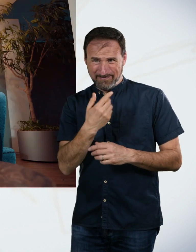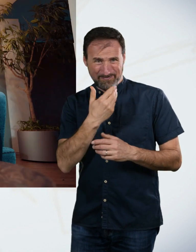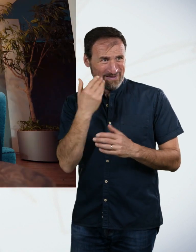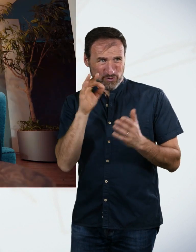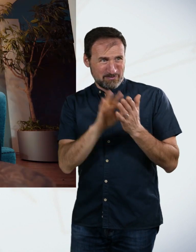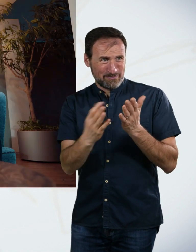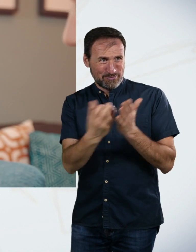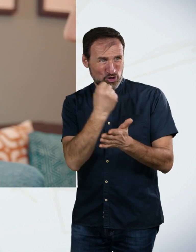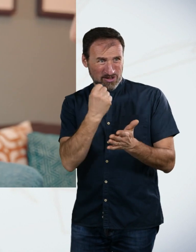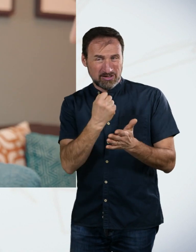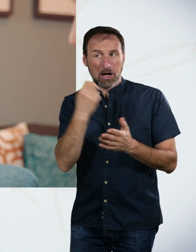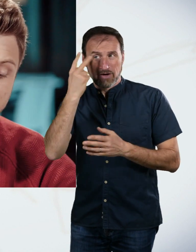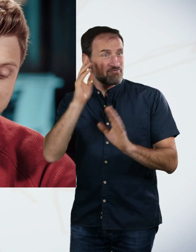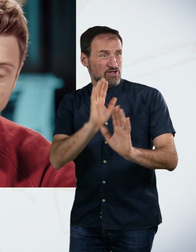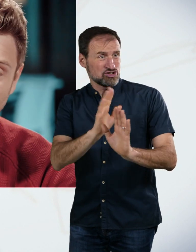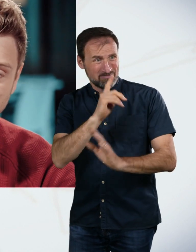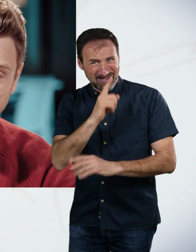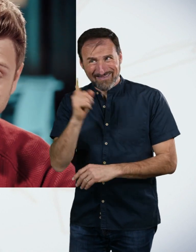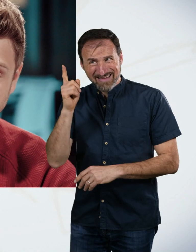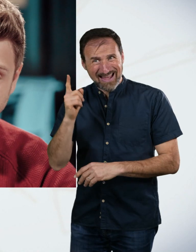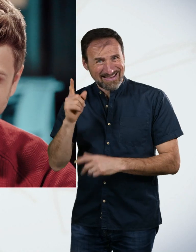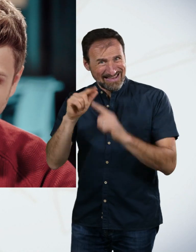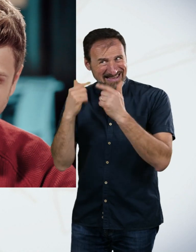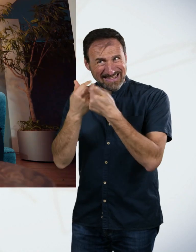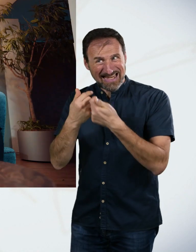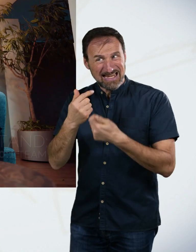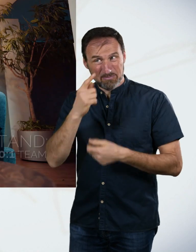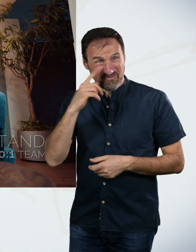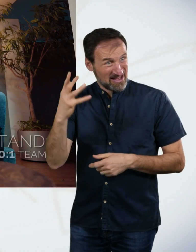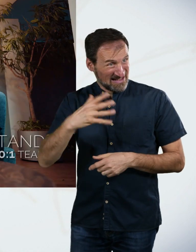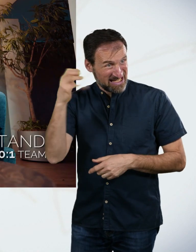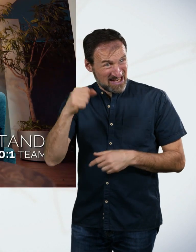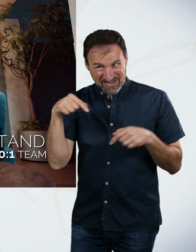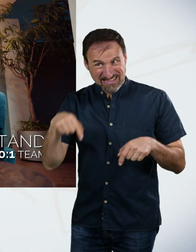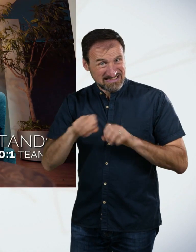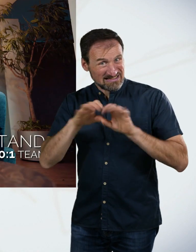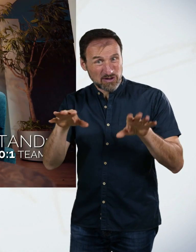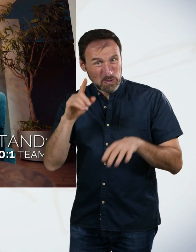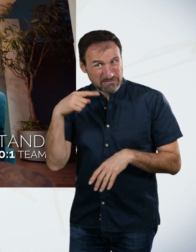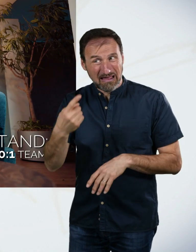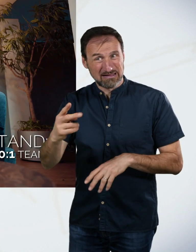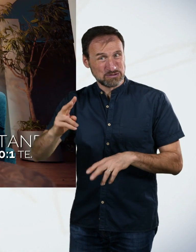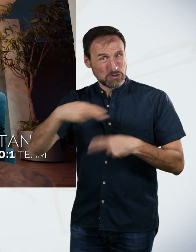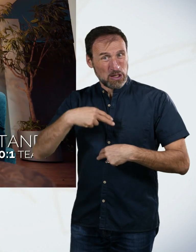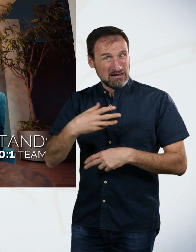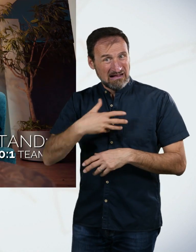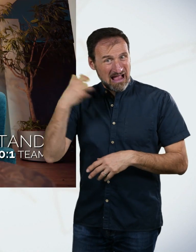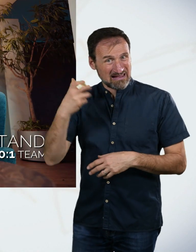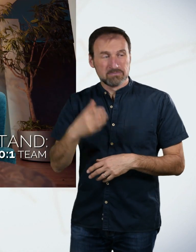sich jetzt hierfür bei uns rächen wollen? Wenn sie nur, wenn sie die Show gewinnen. Wir haben ja noch die Chance. Deswegen. Du kommst als nächstes dran? Ja.